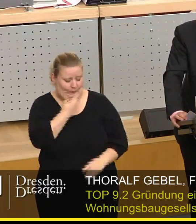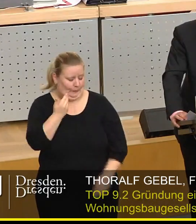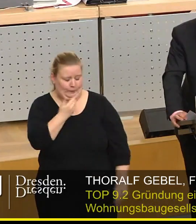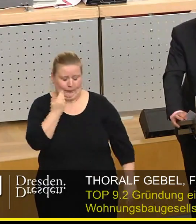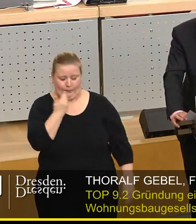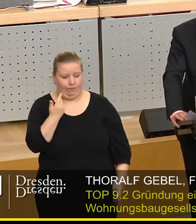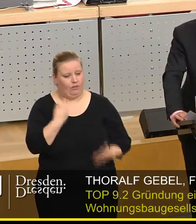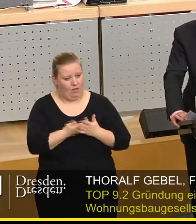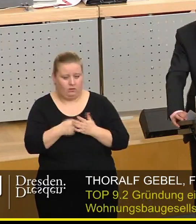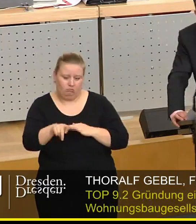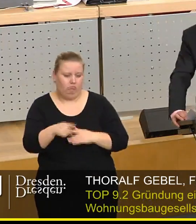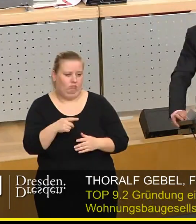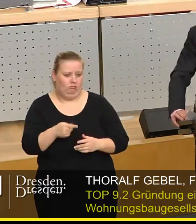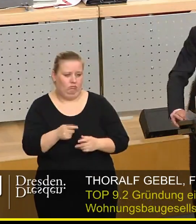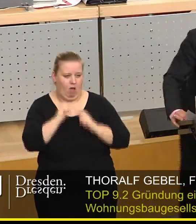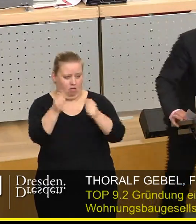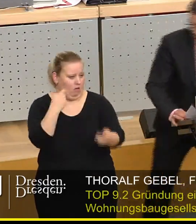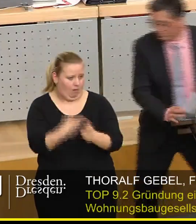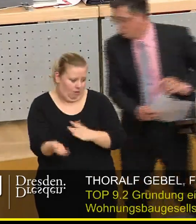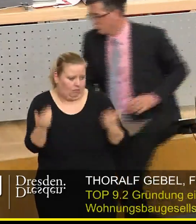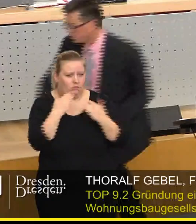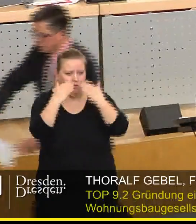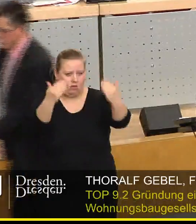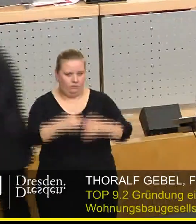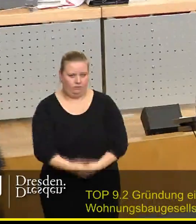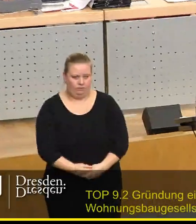gewährleistet ist, werden wir diesem Antrag auch nicht zustimmen. Dankeschön.